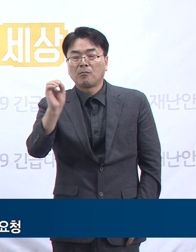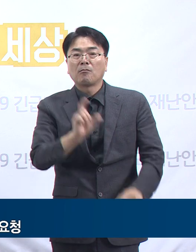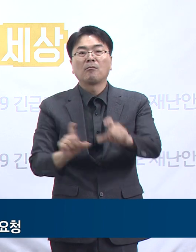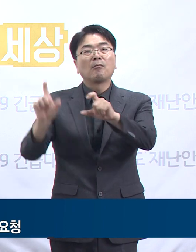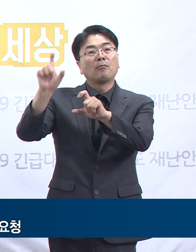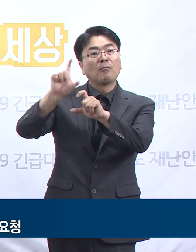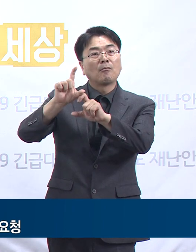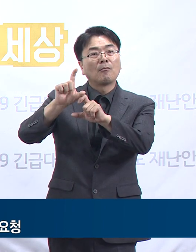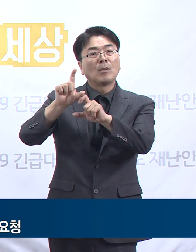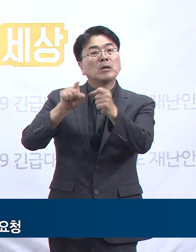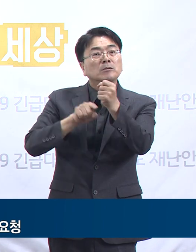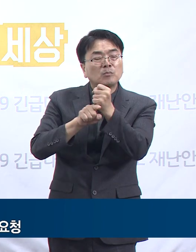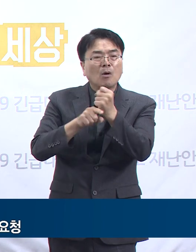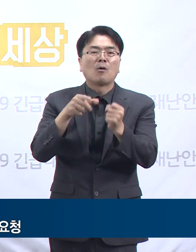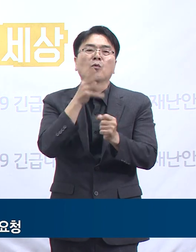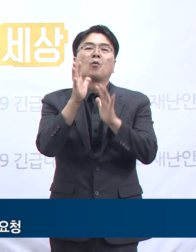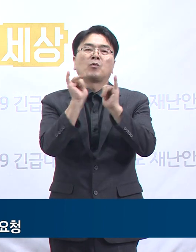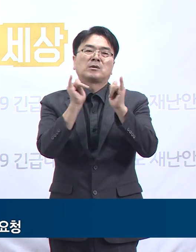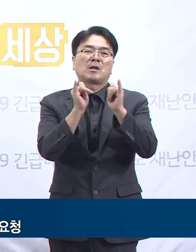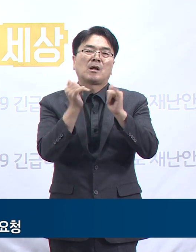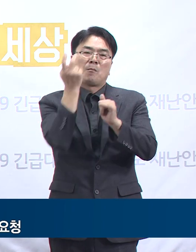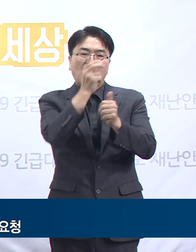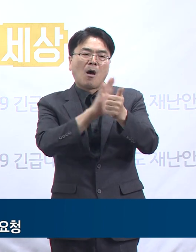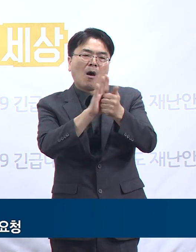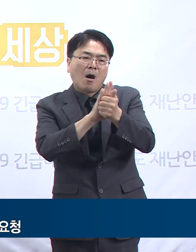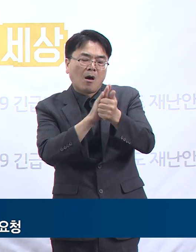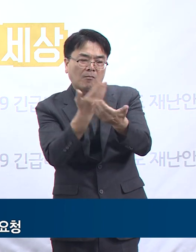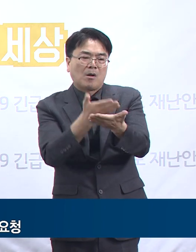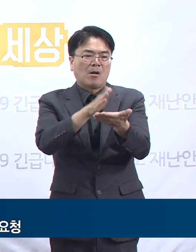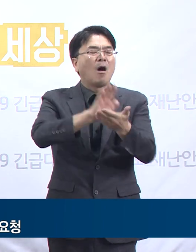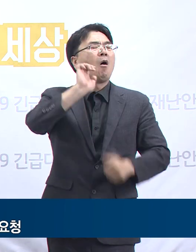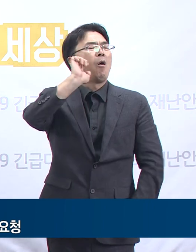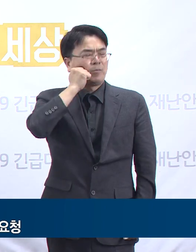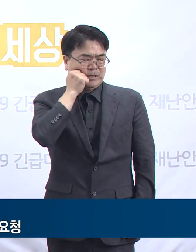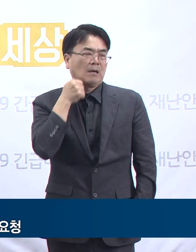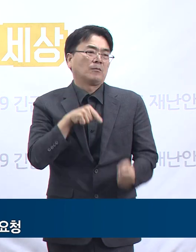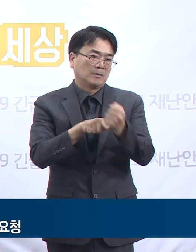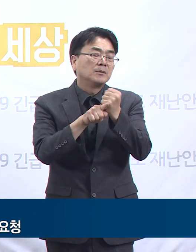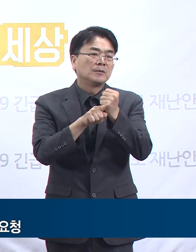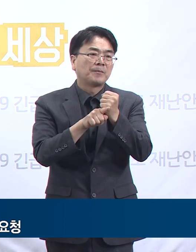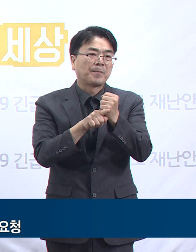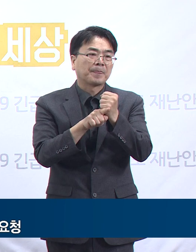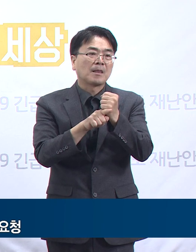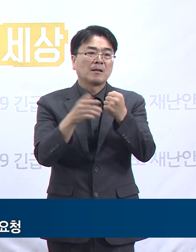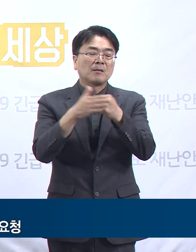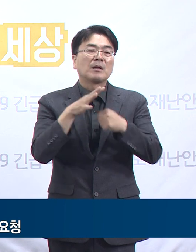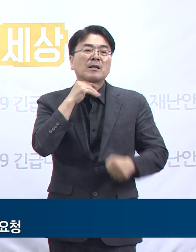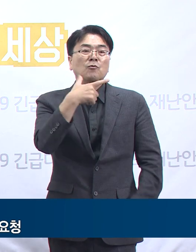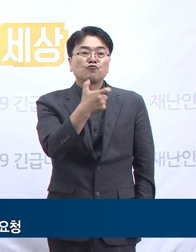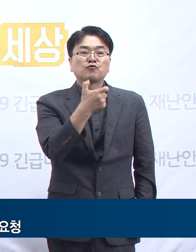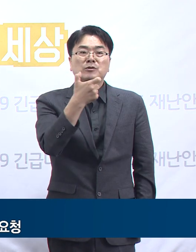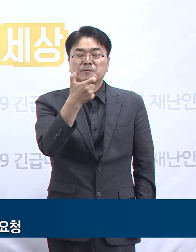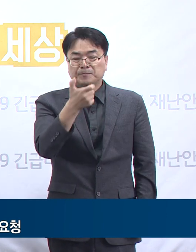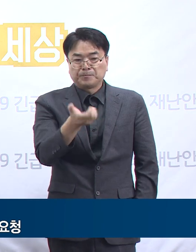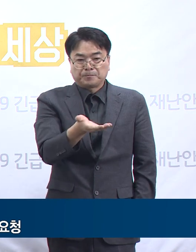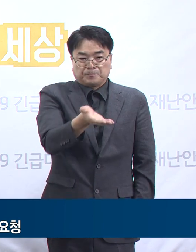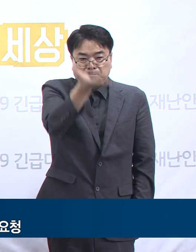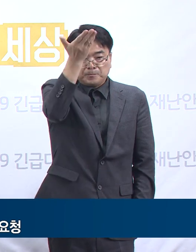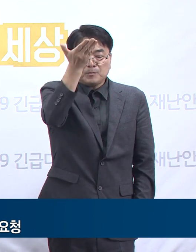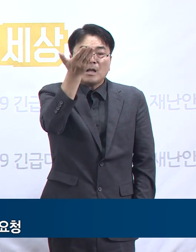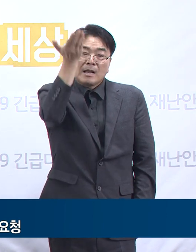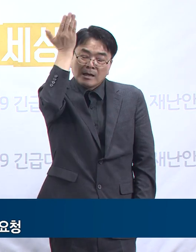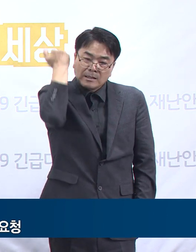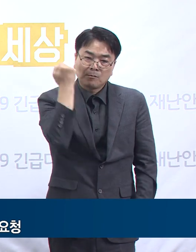질병관리본부가 금일까지 통계 해석으로 누적된 확진자 16,000여 명 중에서는 60세 이상 비율이 25% 수준이었습니다.